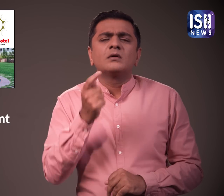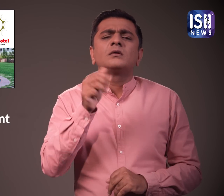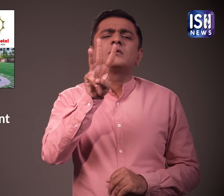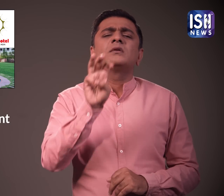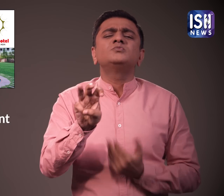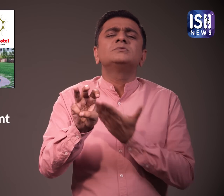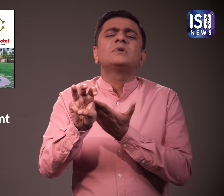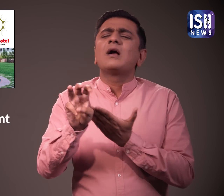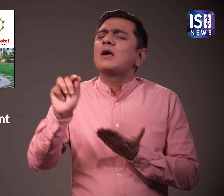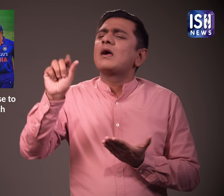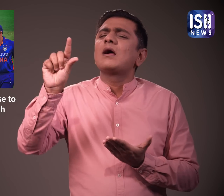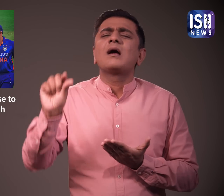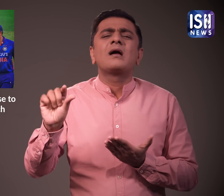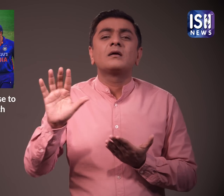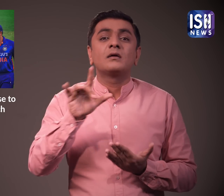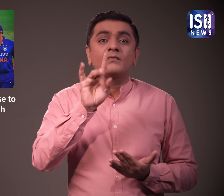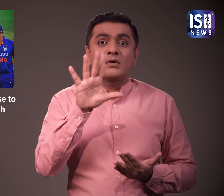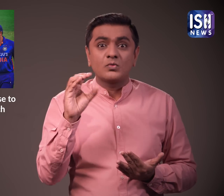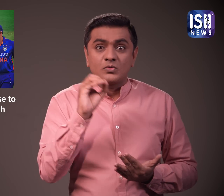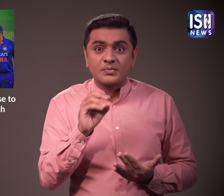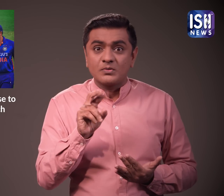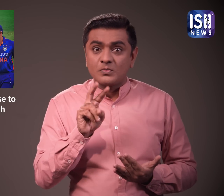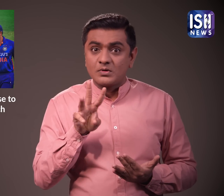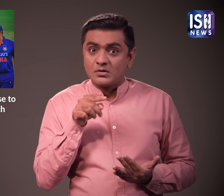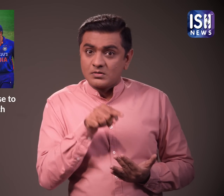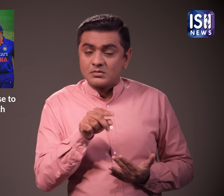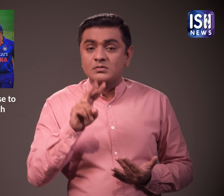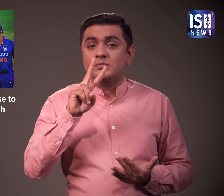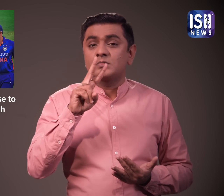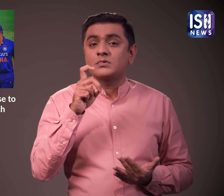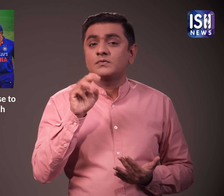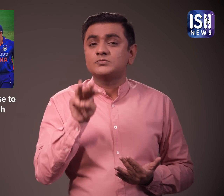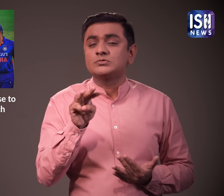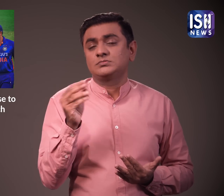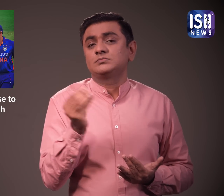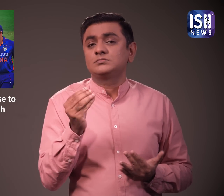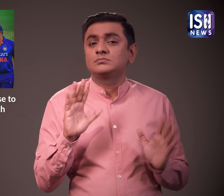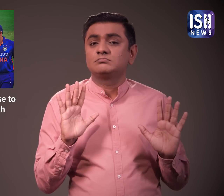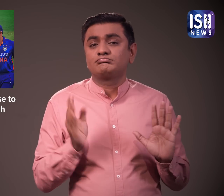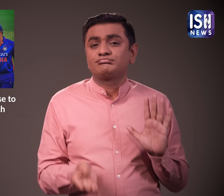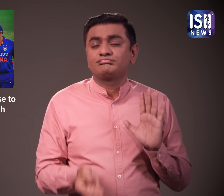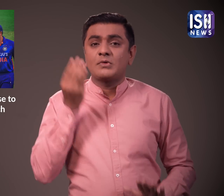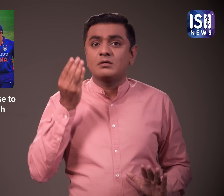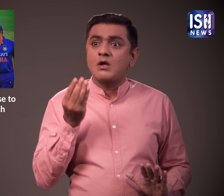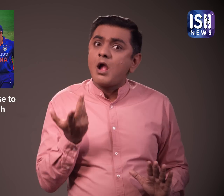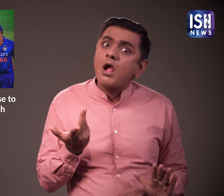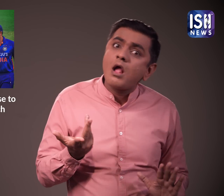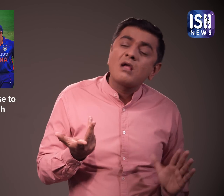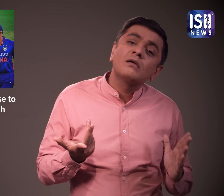,000 का शुल्क लेता है हाला कि उन्होंने 15 अक्टोबर के लिए अपना किराया लगभग 27,000 तक बढ़ा दिया है